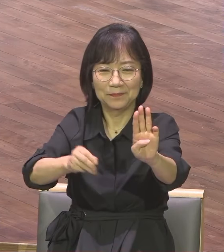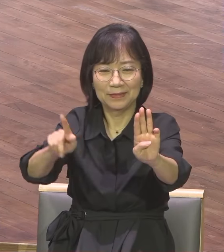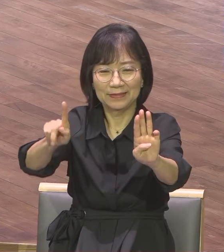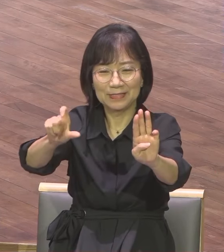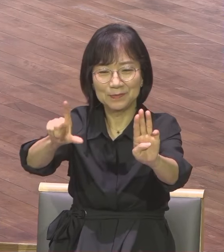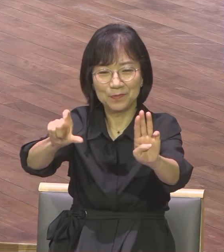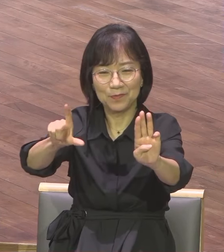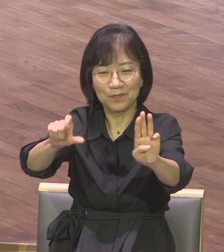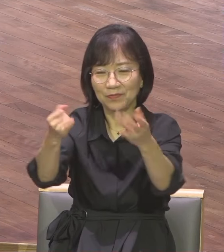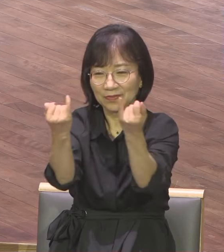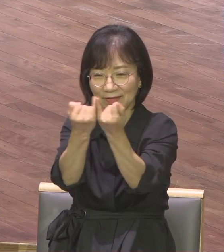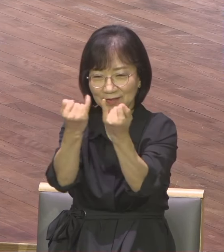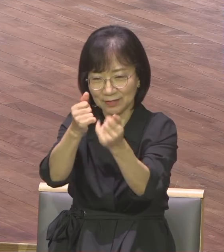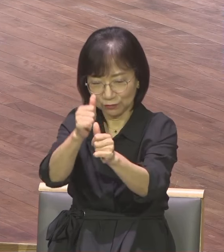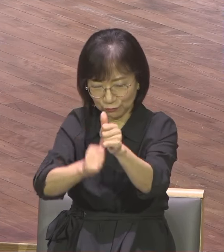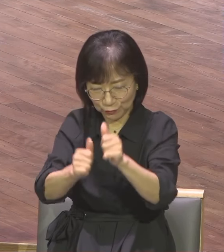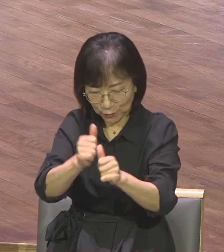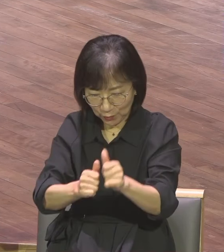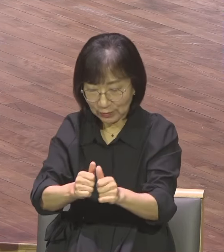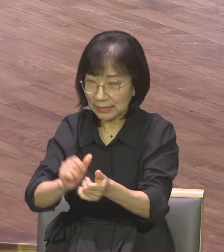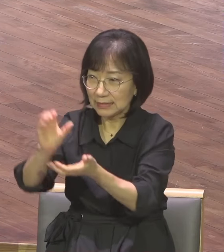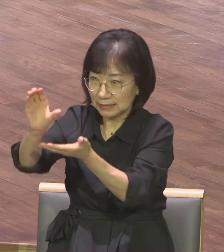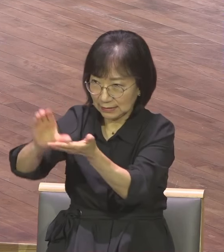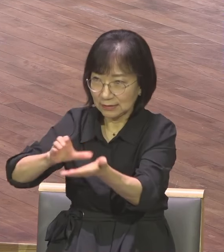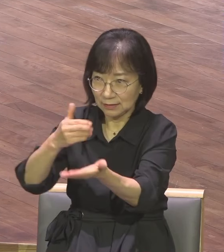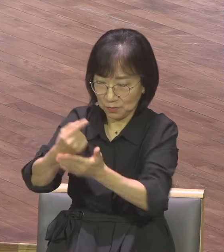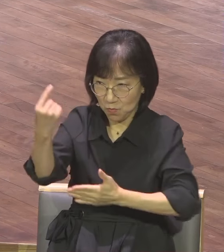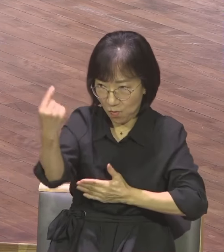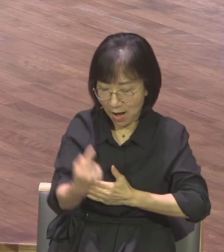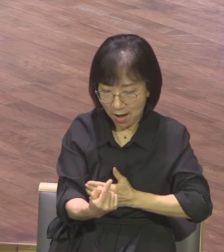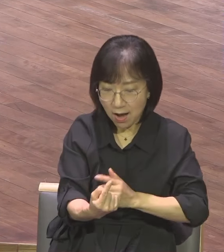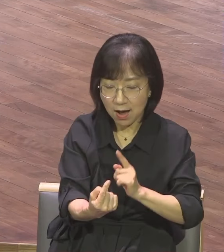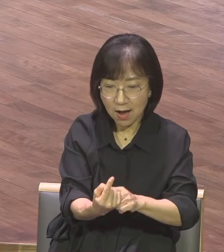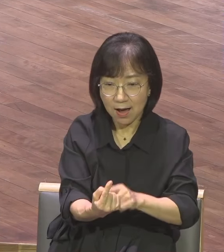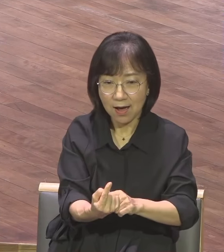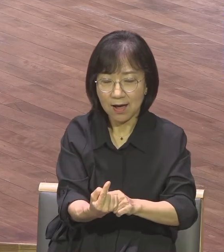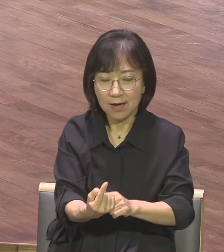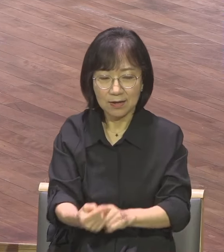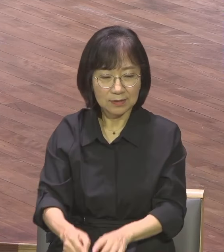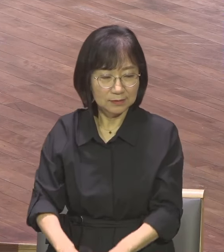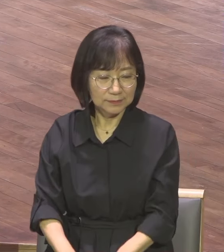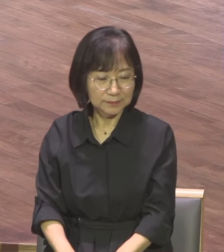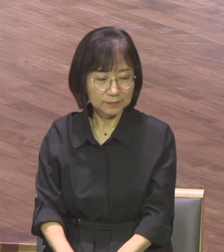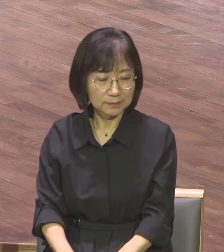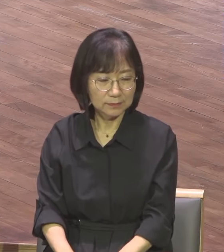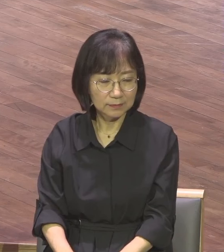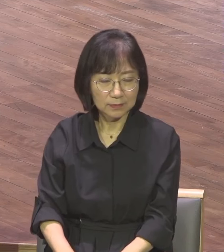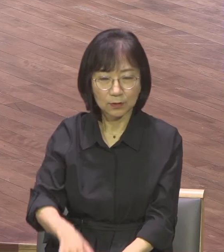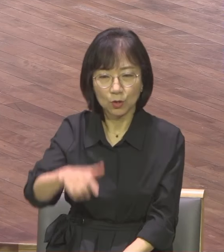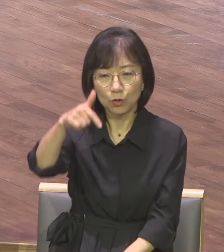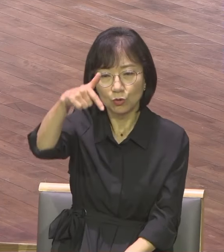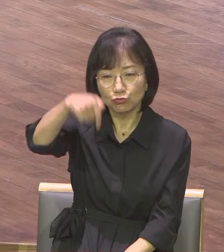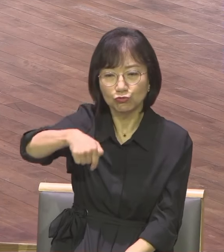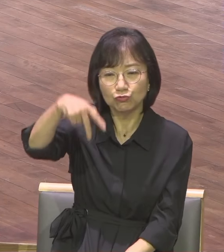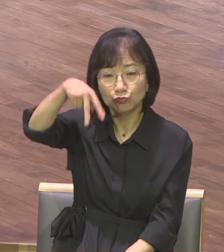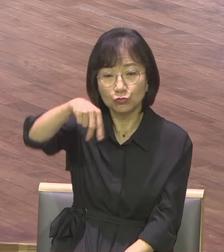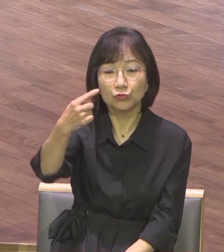그리스도가 오실 것이다 여기서부터 성경이 시작해요 이거는 구속사 중심의 성경이라고 말합니다